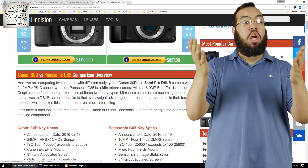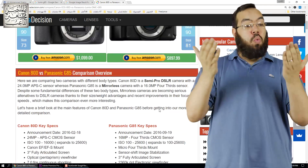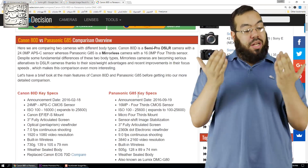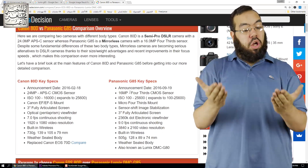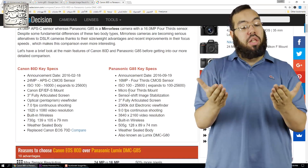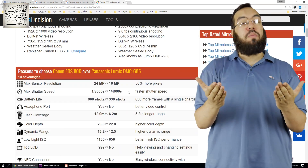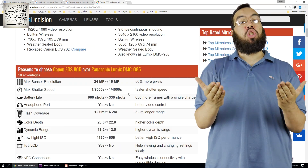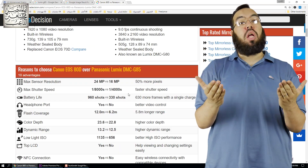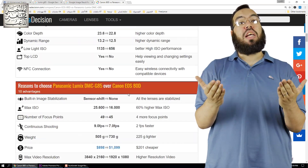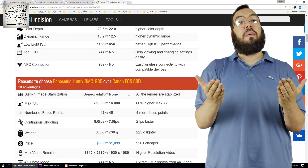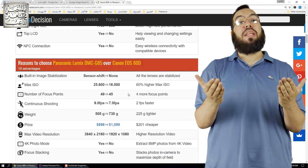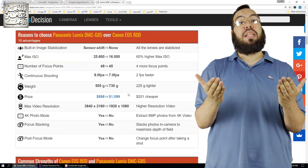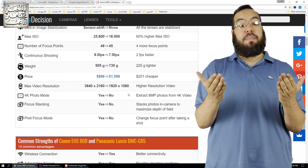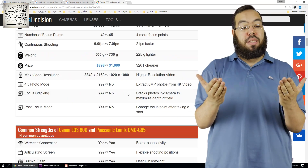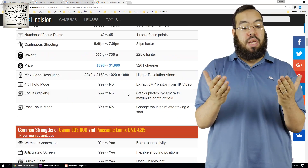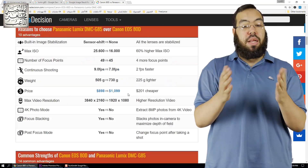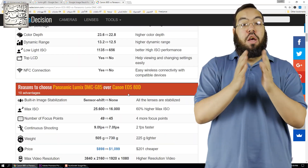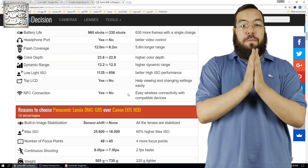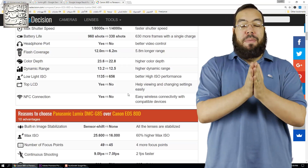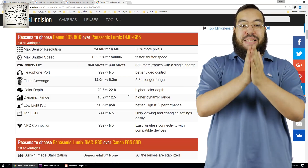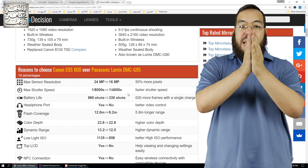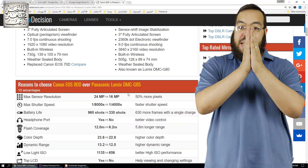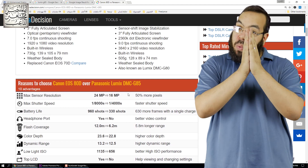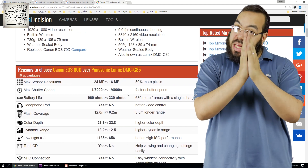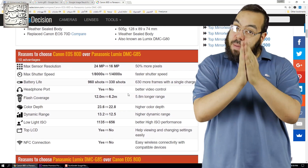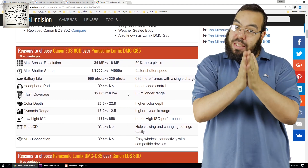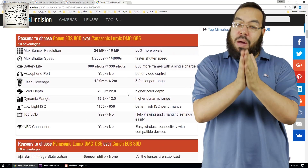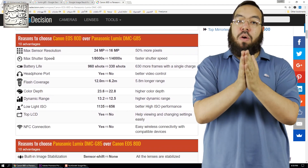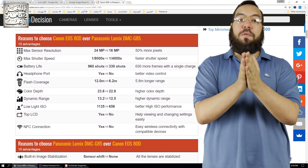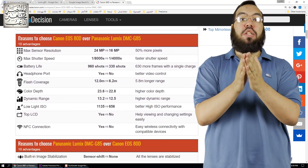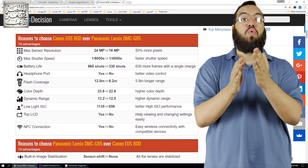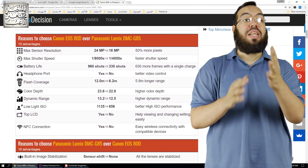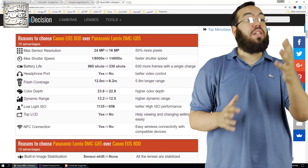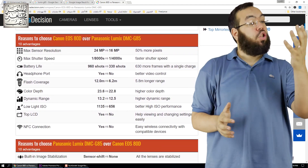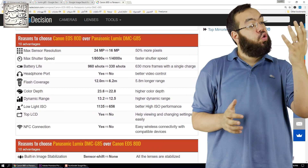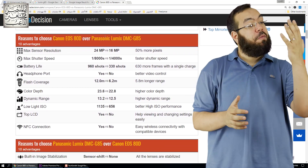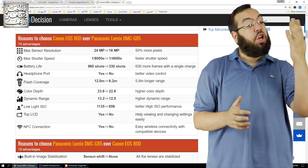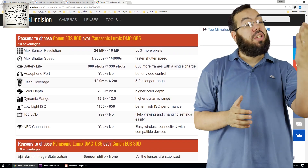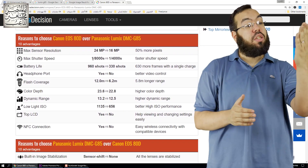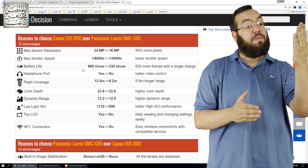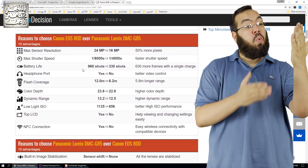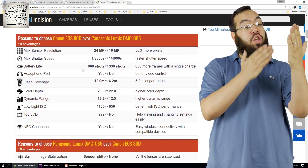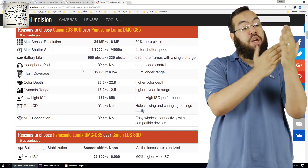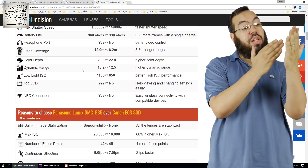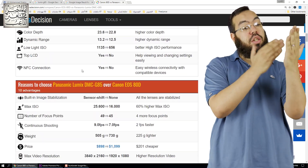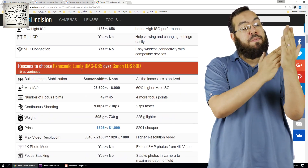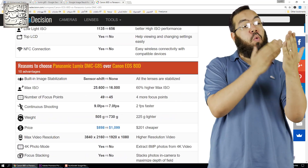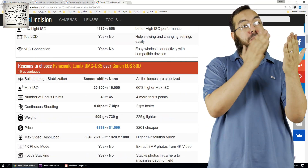والنقاط المشتركة ما بين الكاميرتين فبالتالي لو انت بتصور فيديو تقدر تشوف نقاط التفوق نقاط التفوق